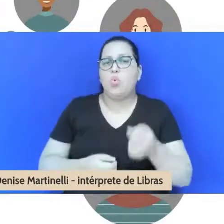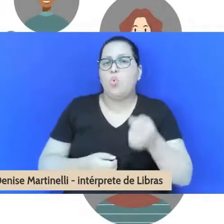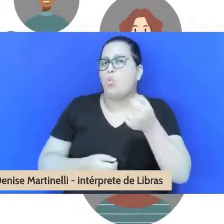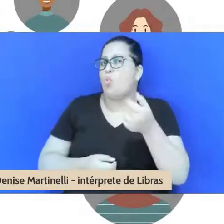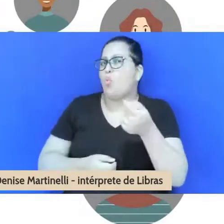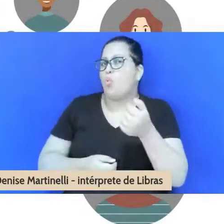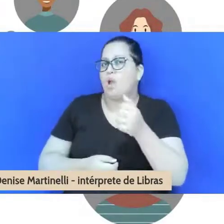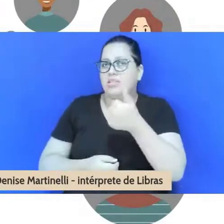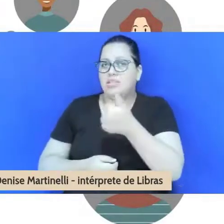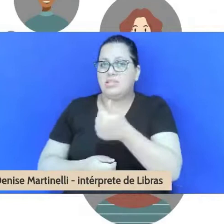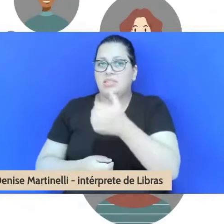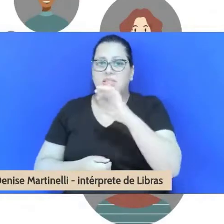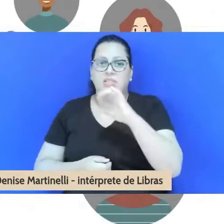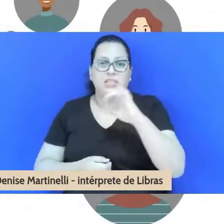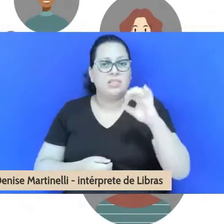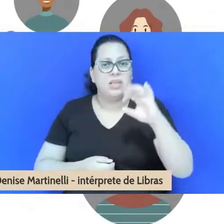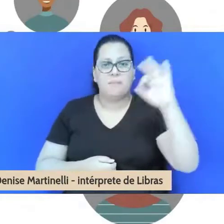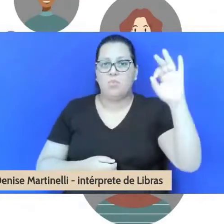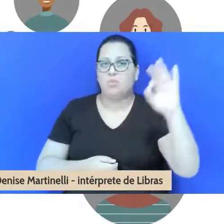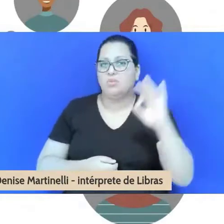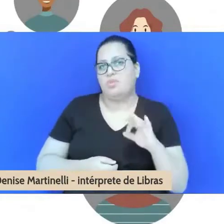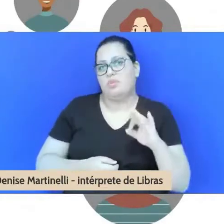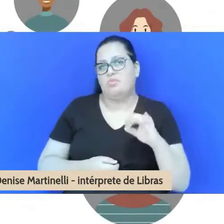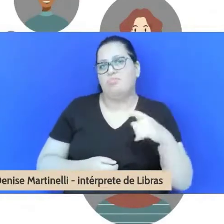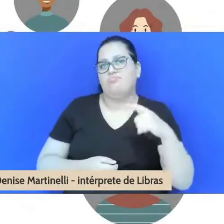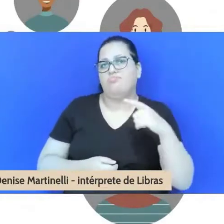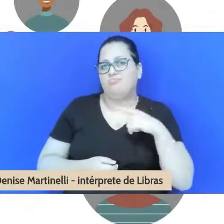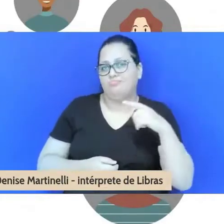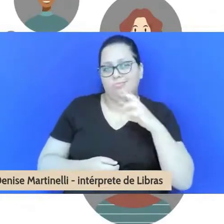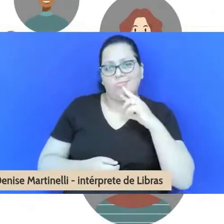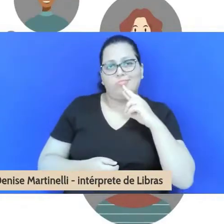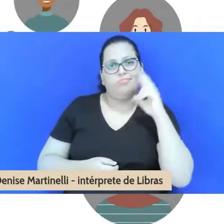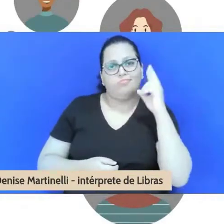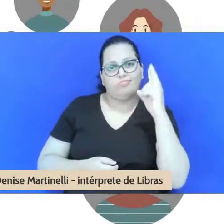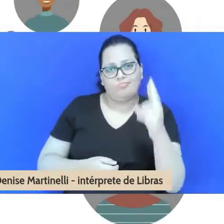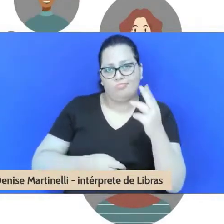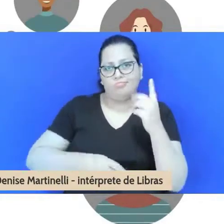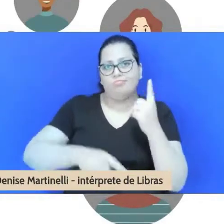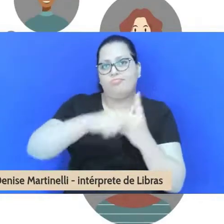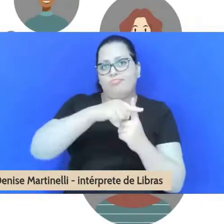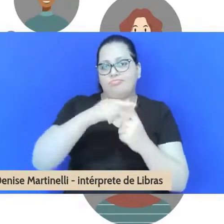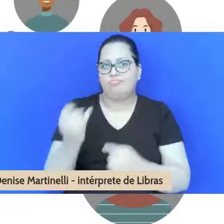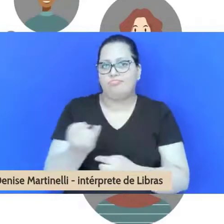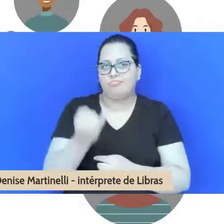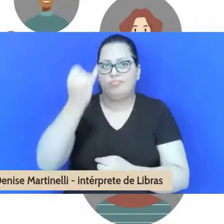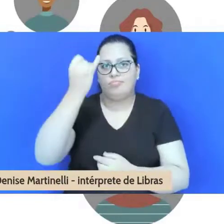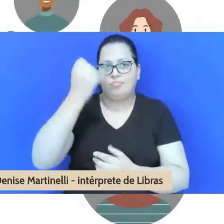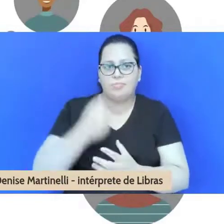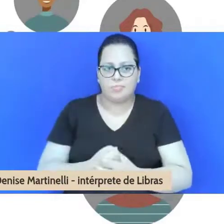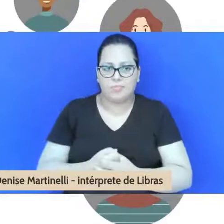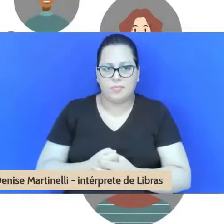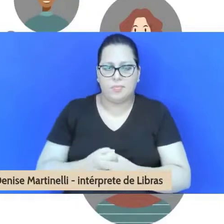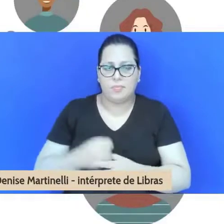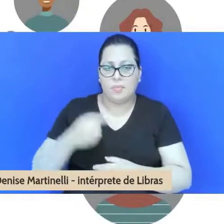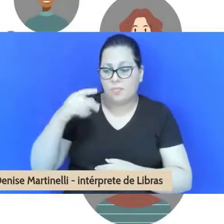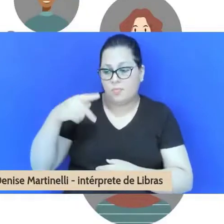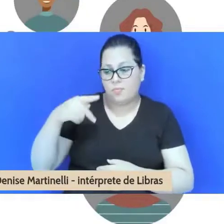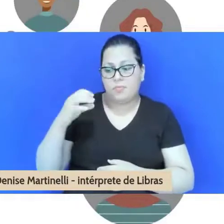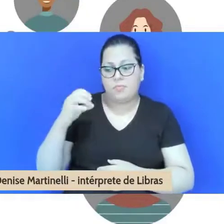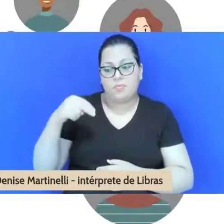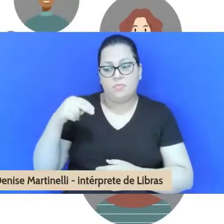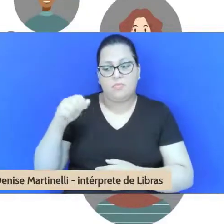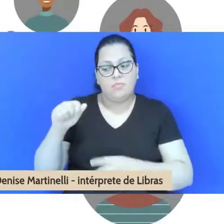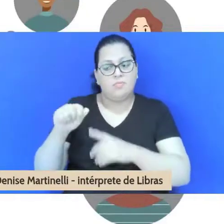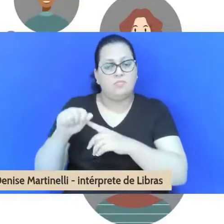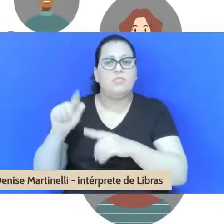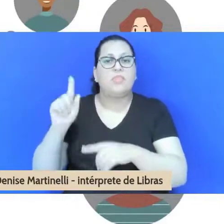% em relação a esse índice. É um resultado importante. O PCNA vem contribuindo com a instituição para soluções e